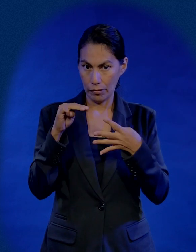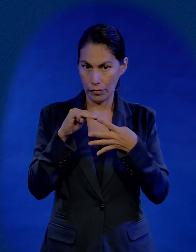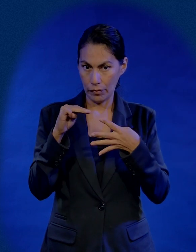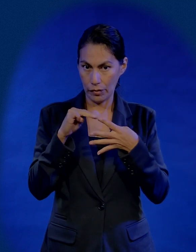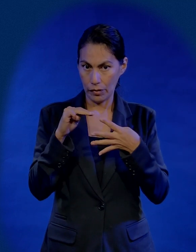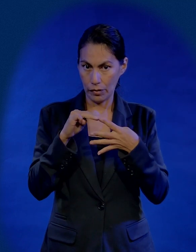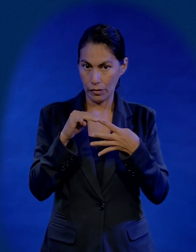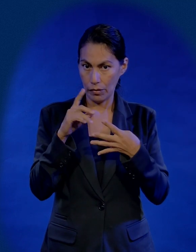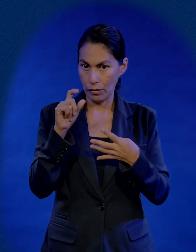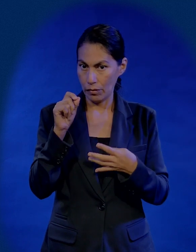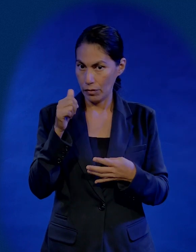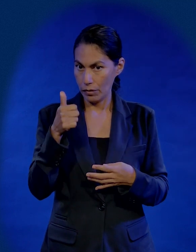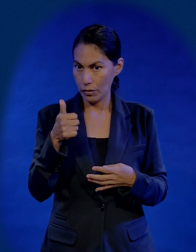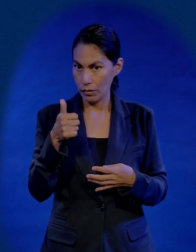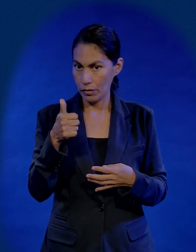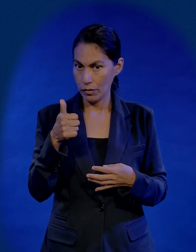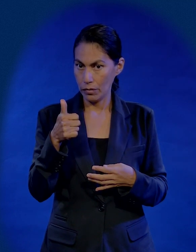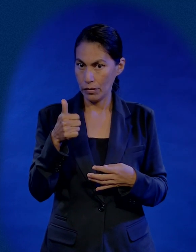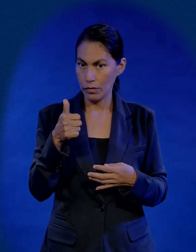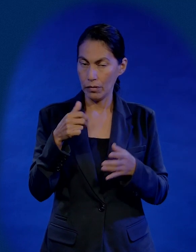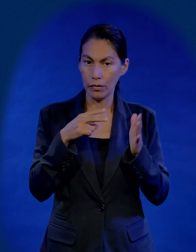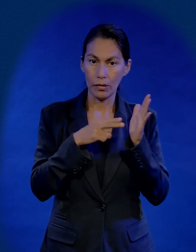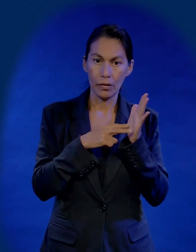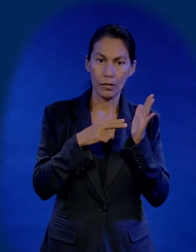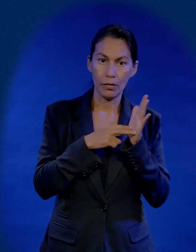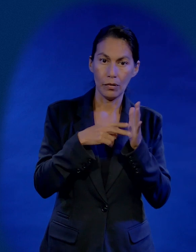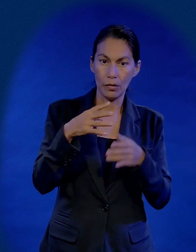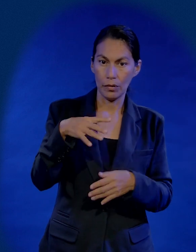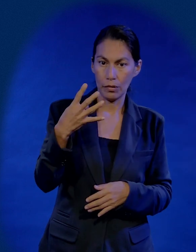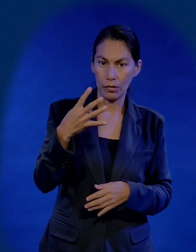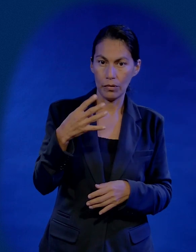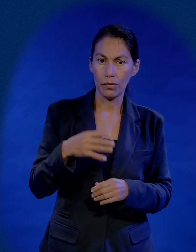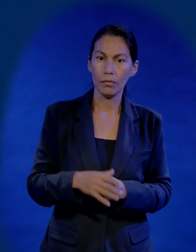capítulo 26, versículo 14.